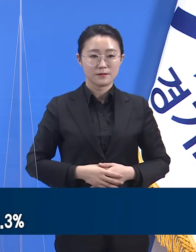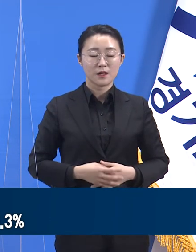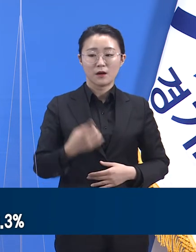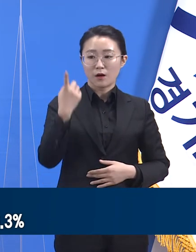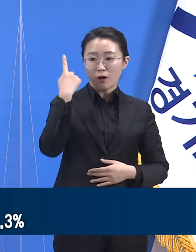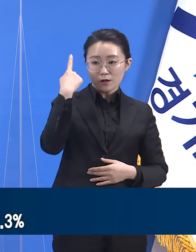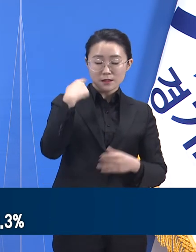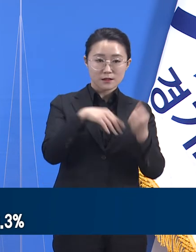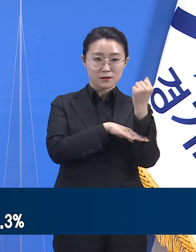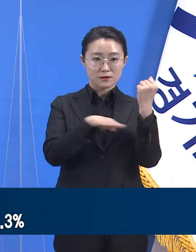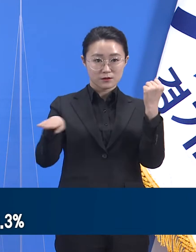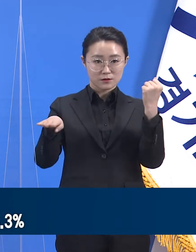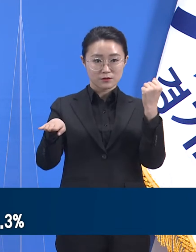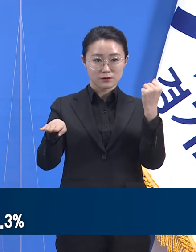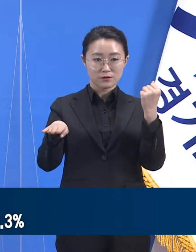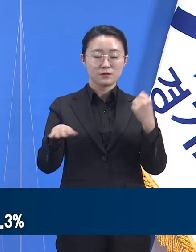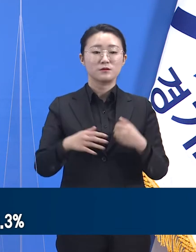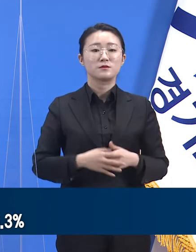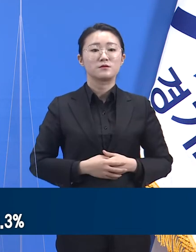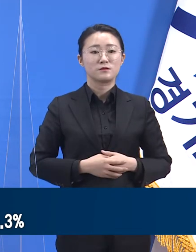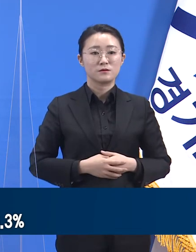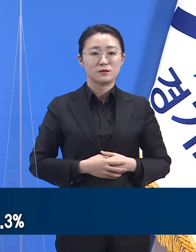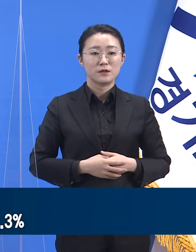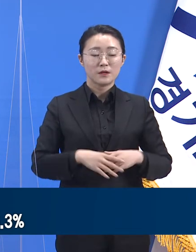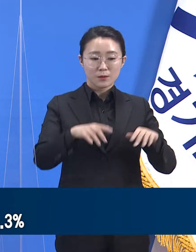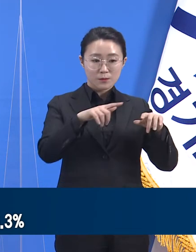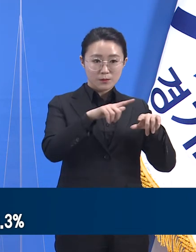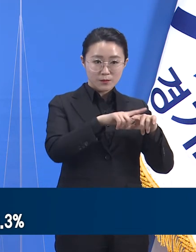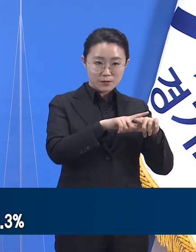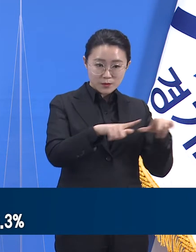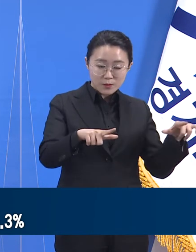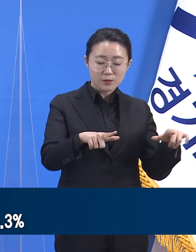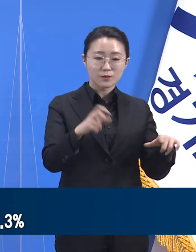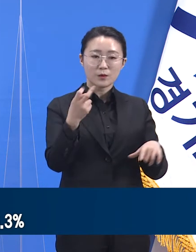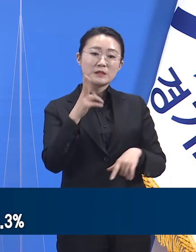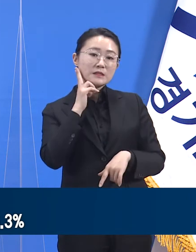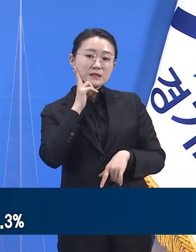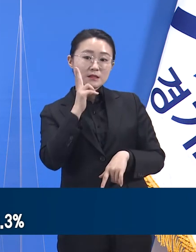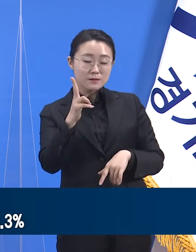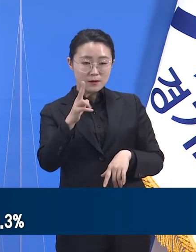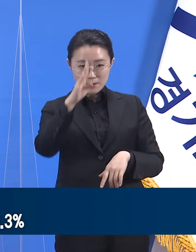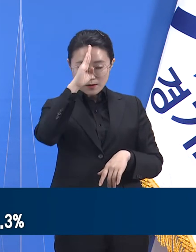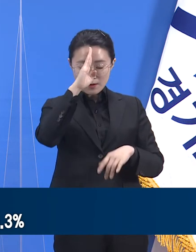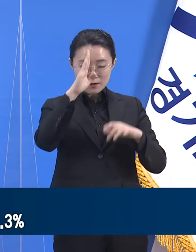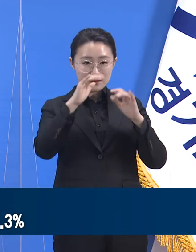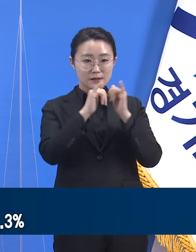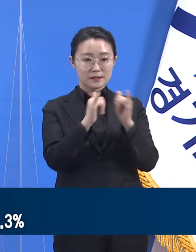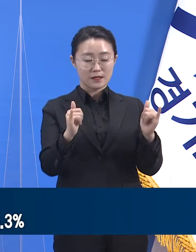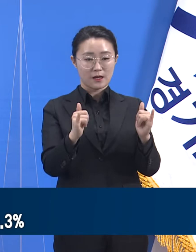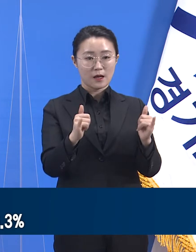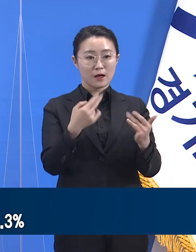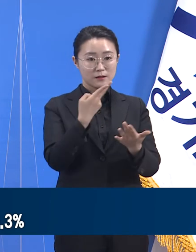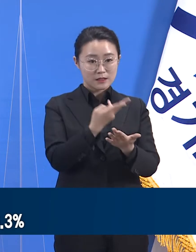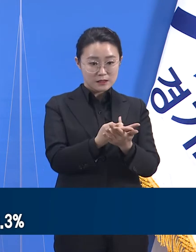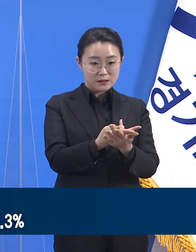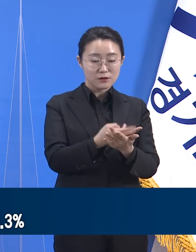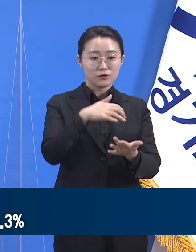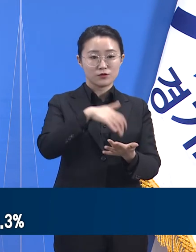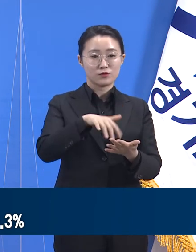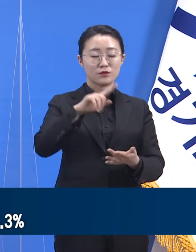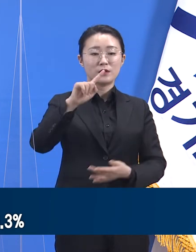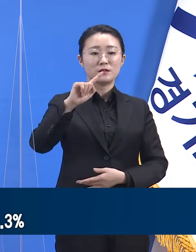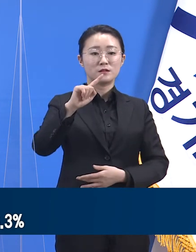일반과 중증 환자 병상을 합한 도내 의료기관 확보 병상은 총 1,636개입니다.